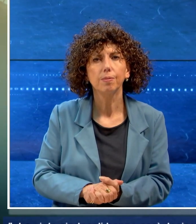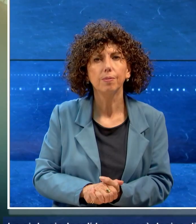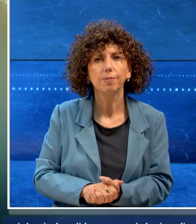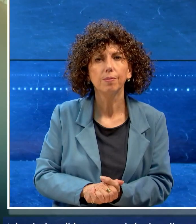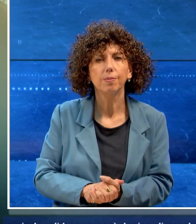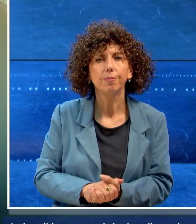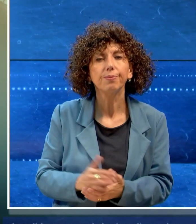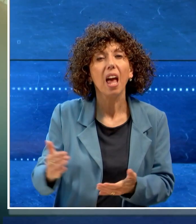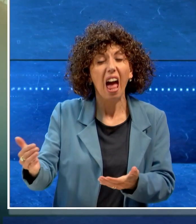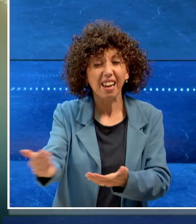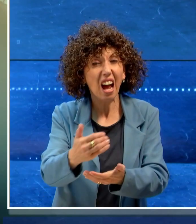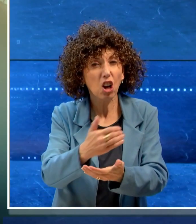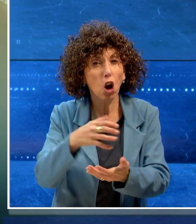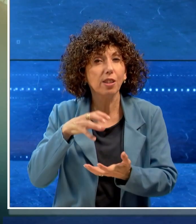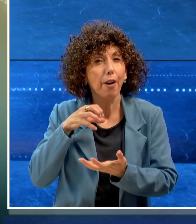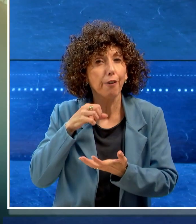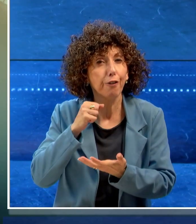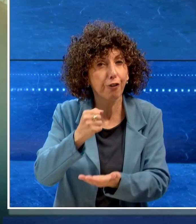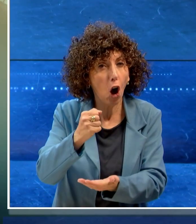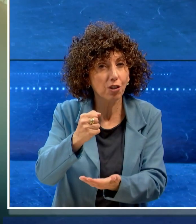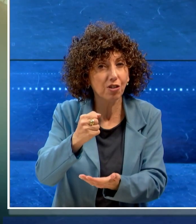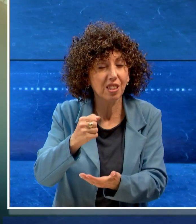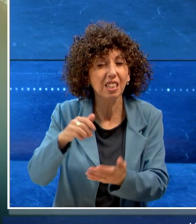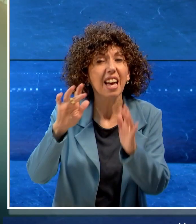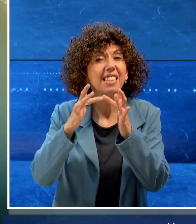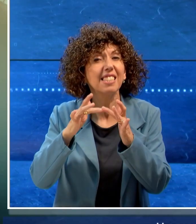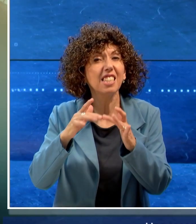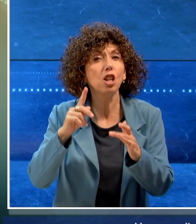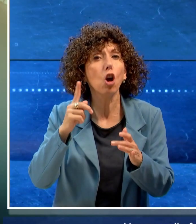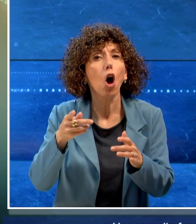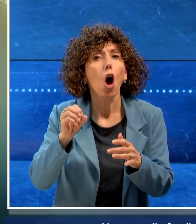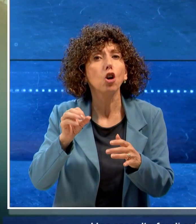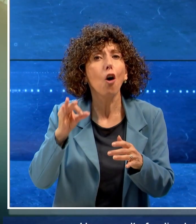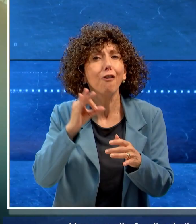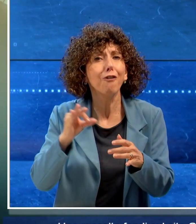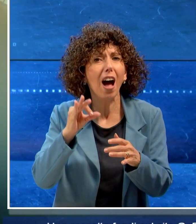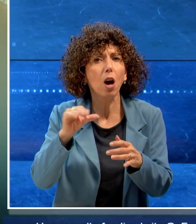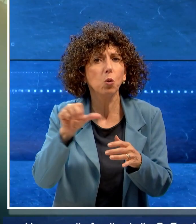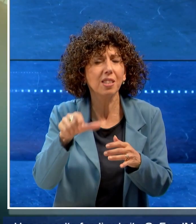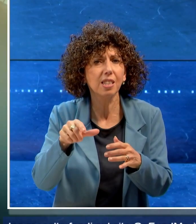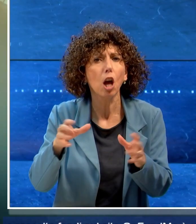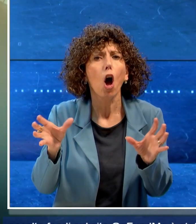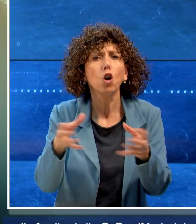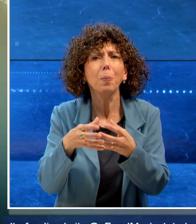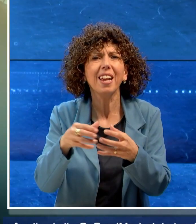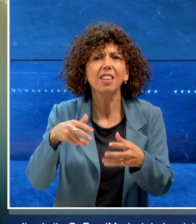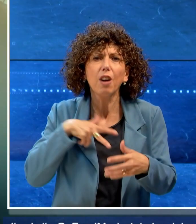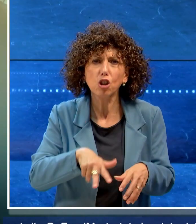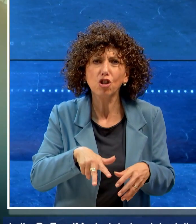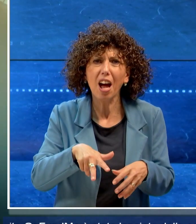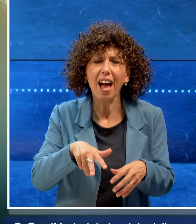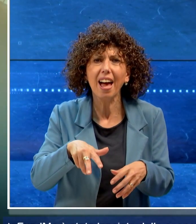Una raccolta fondi sul sito GoFound.me è stata lanciata dalla cooperativa sociale Alter Eco di